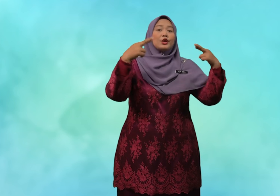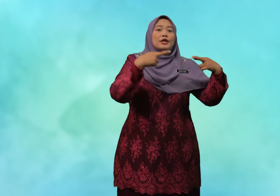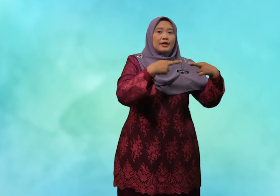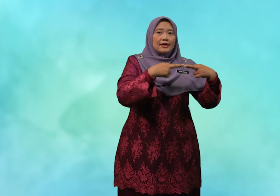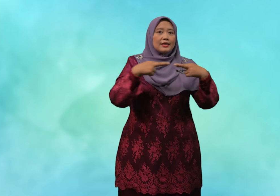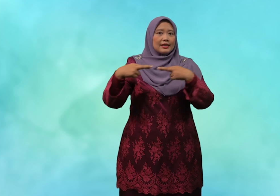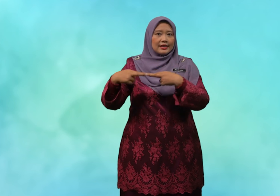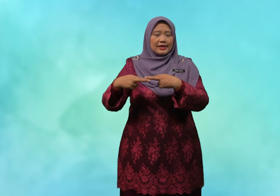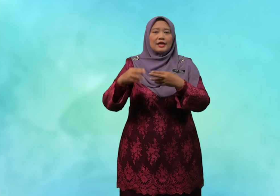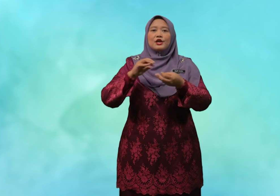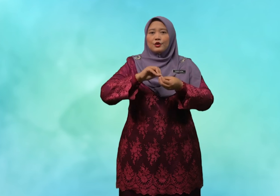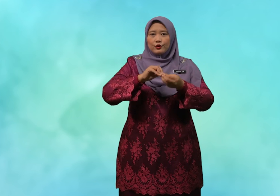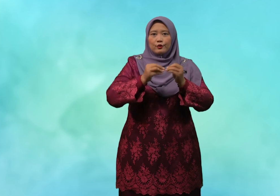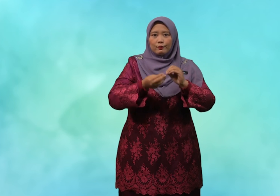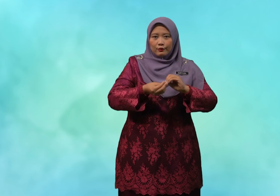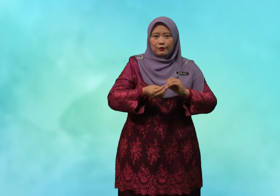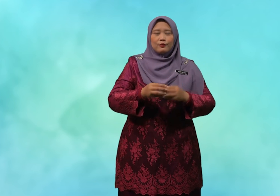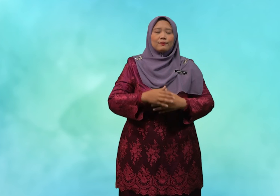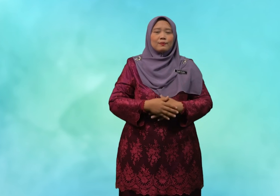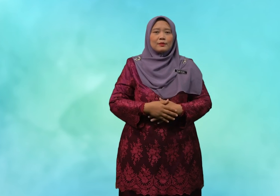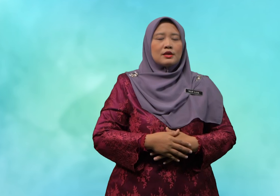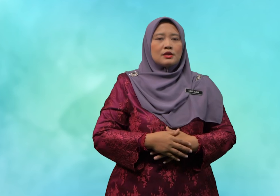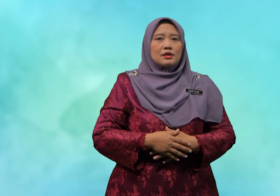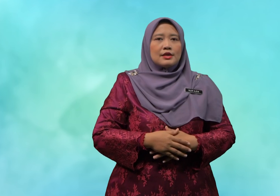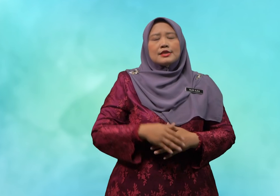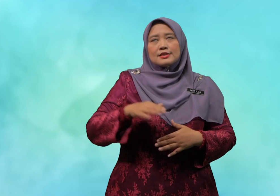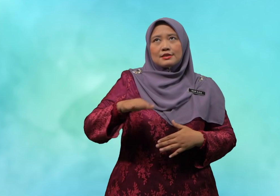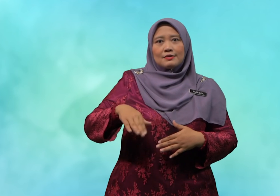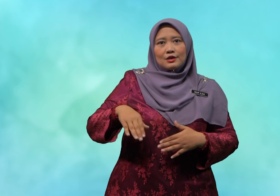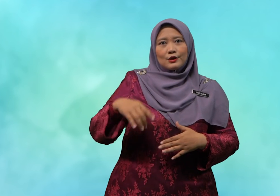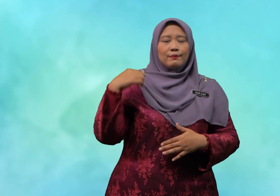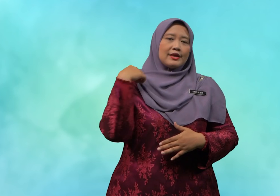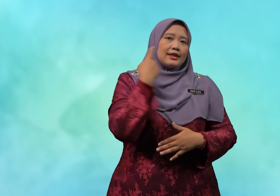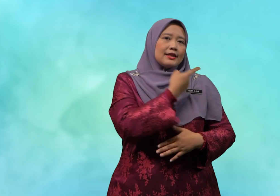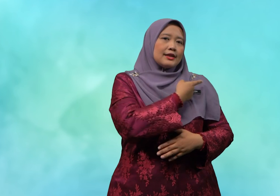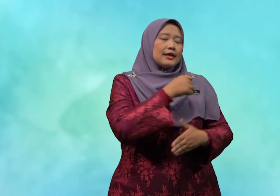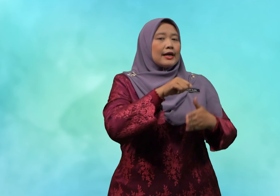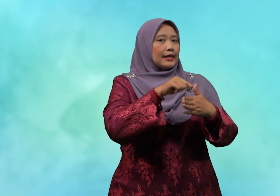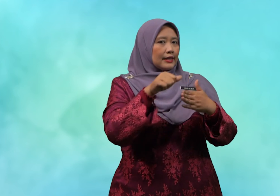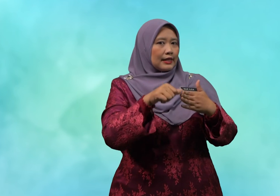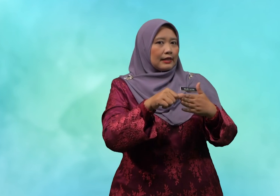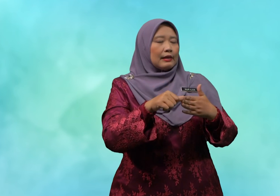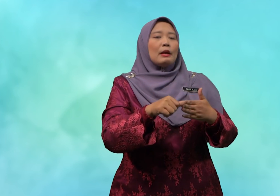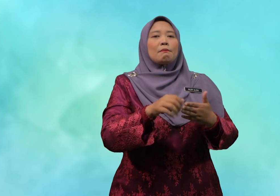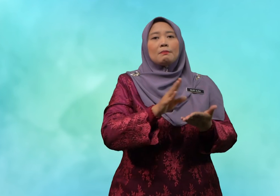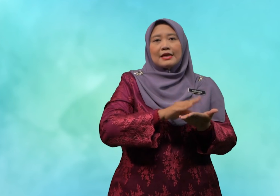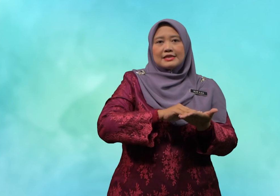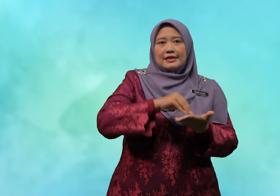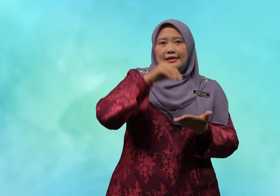rangkaian nombor sebelum kita akhiri pembelajaran